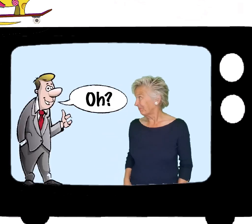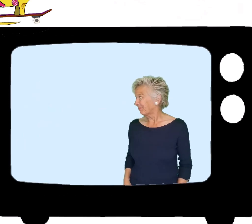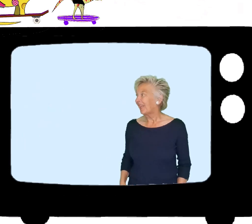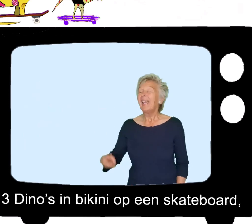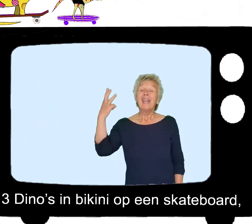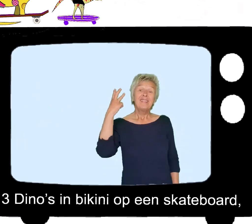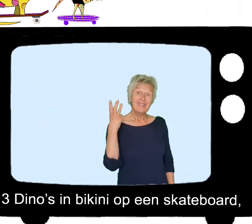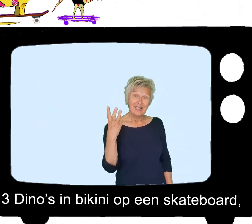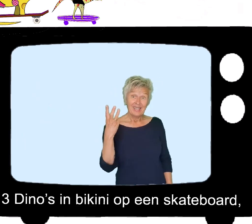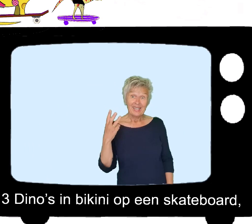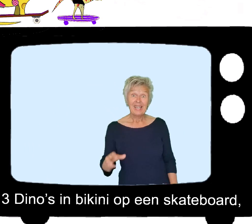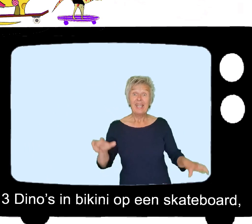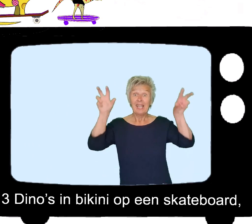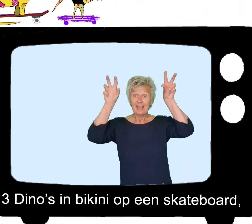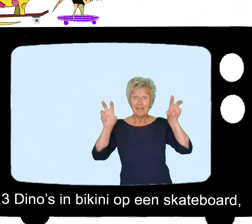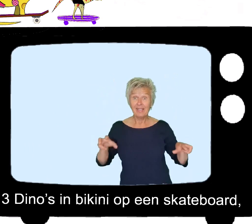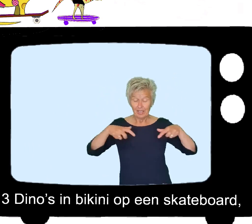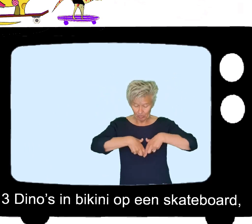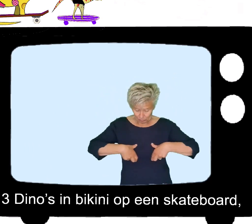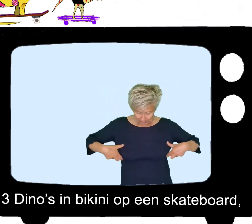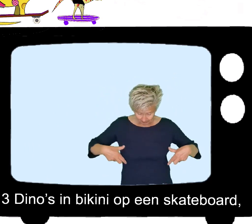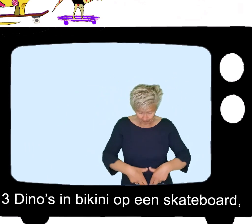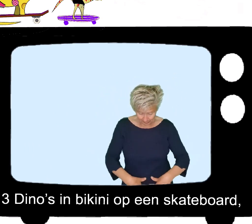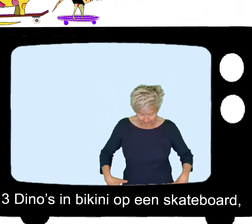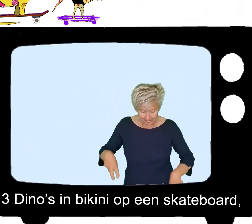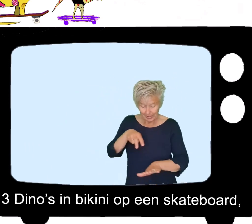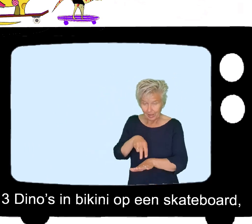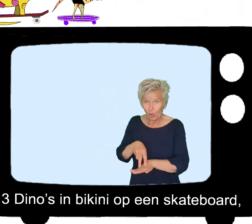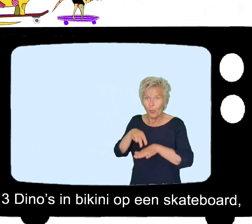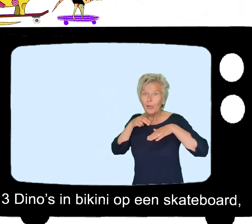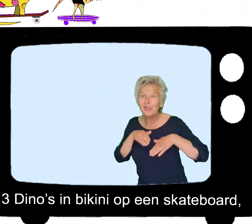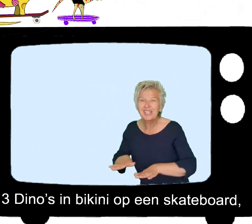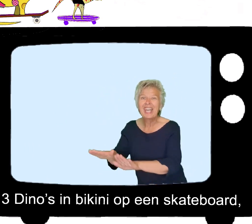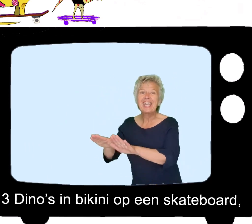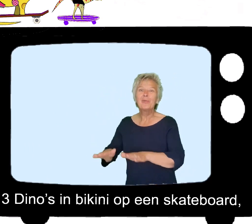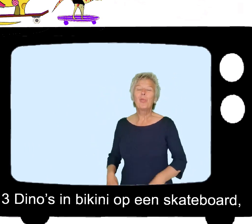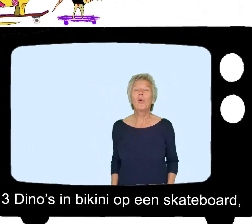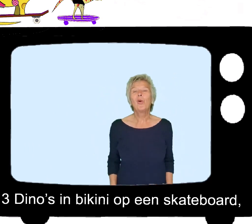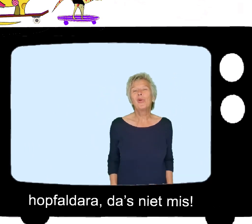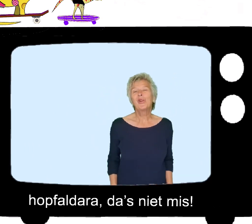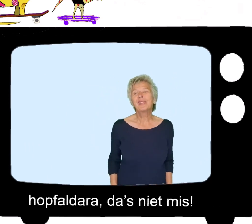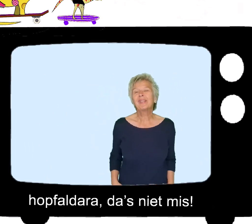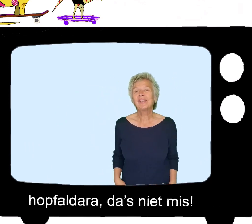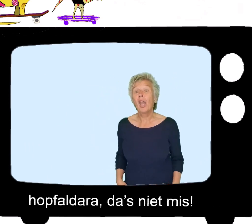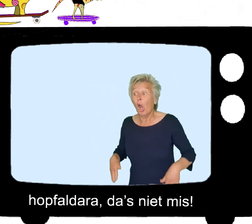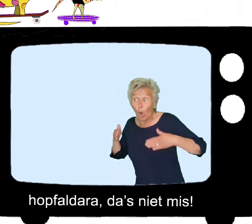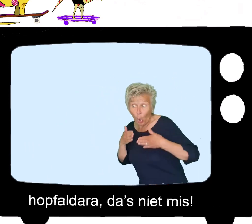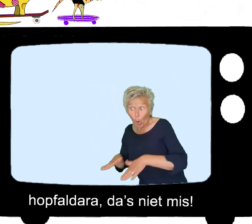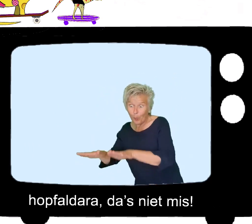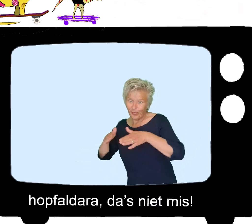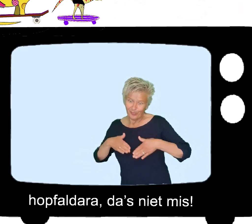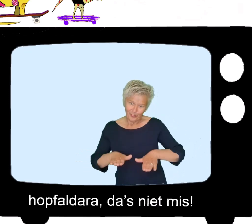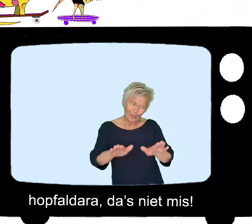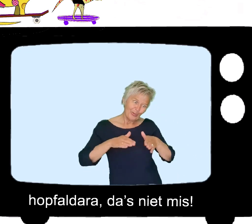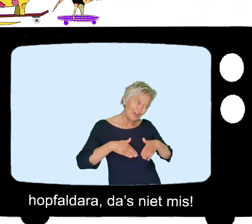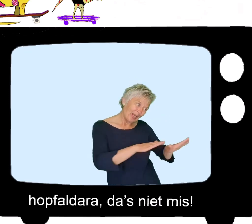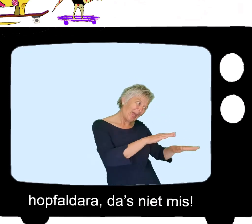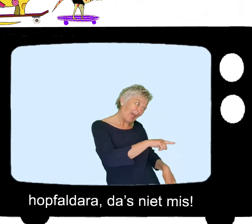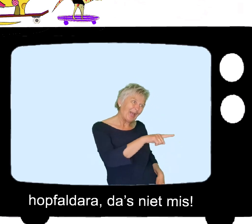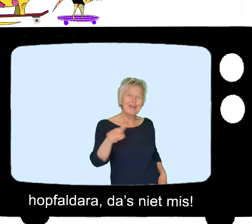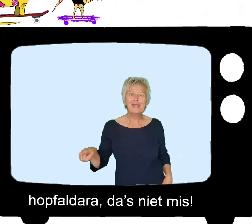Drie dino's in bikini op een skateboard Hop, pauldera, dat